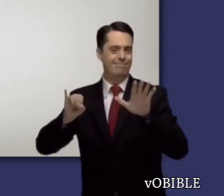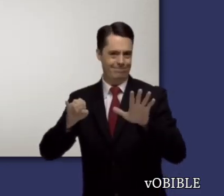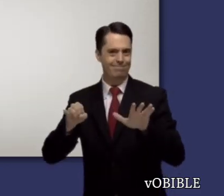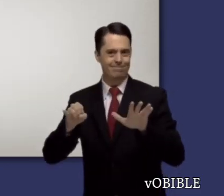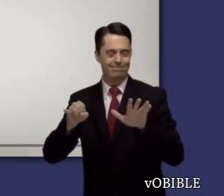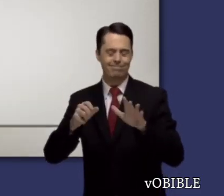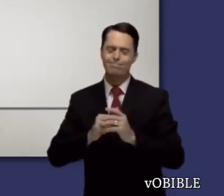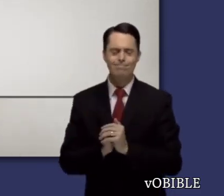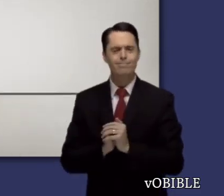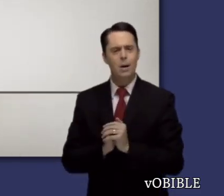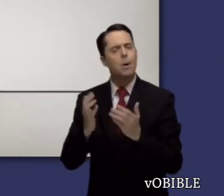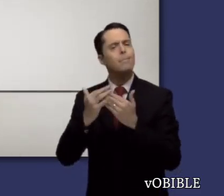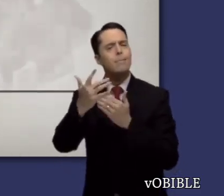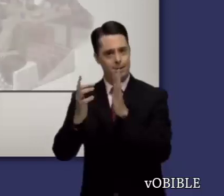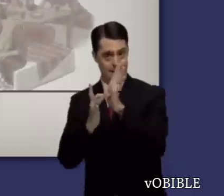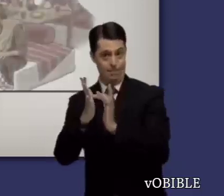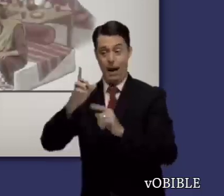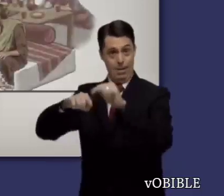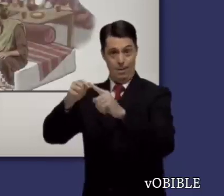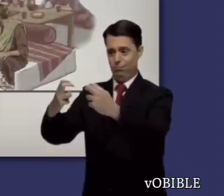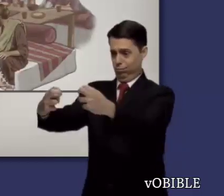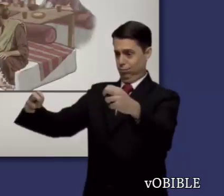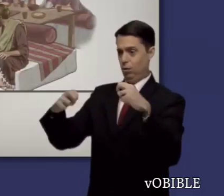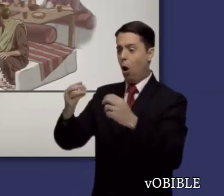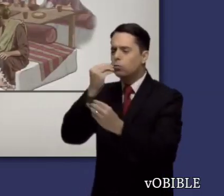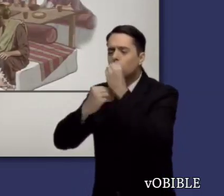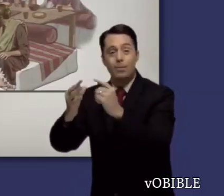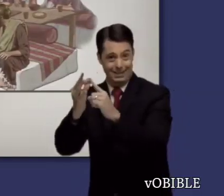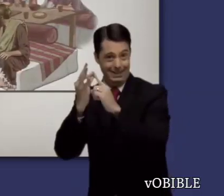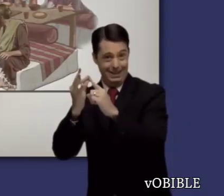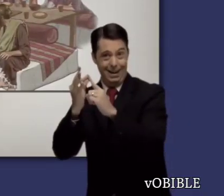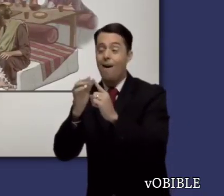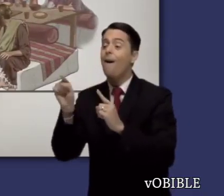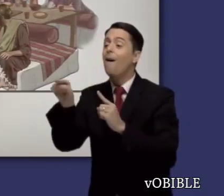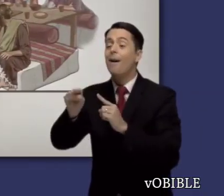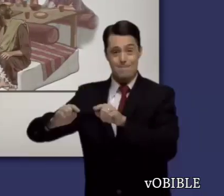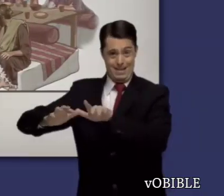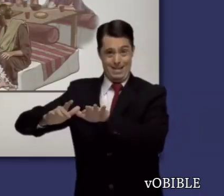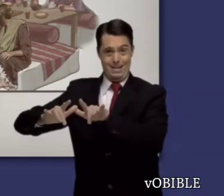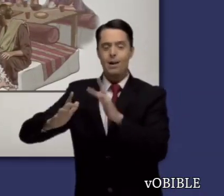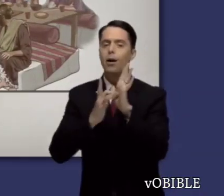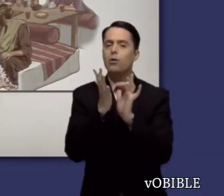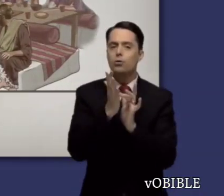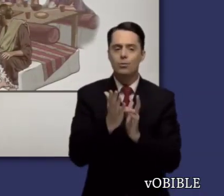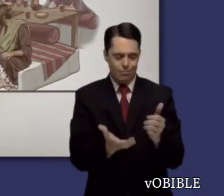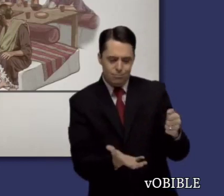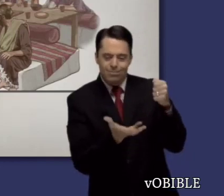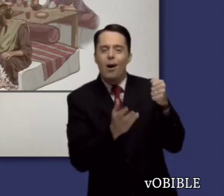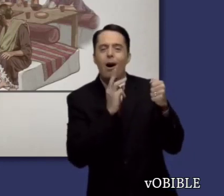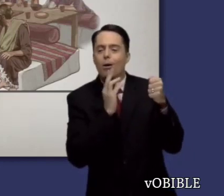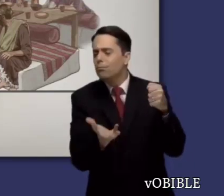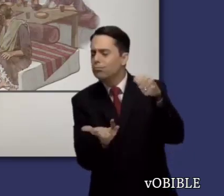En la última Pascua, Jesús demuestra mucha humildad al lavarles los pies a sus apóstoles, tarea que realizaban los